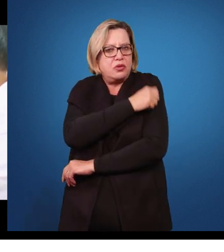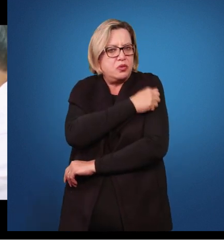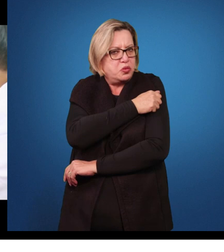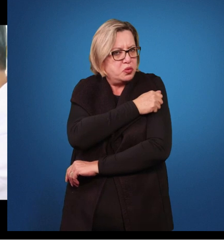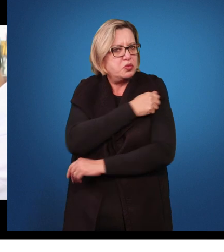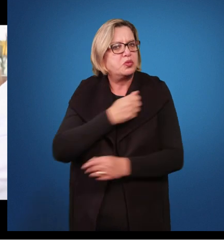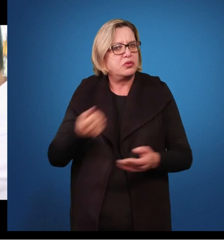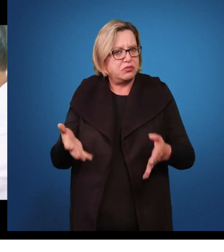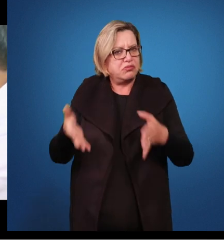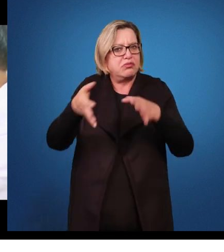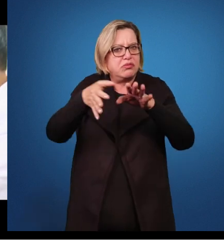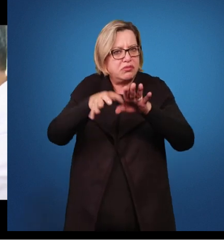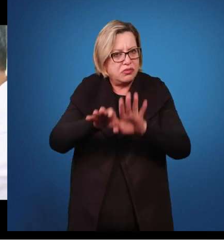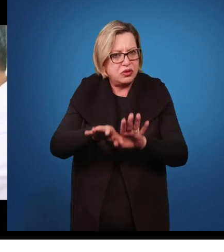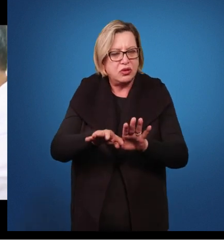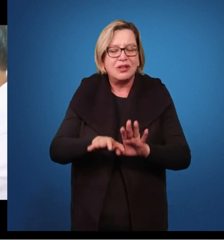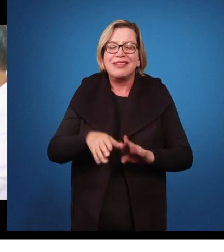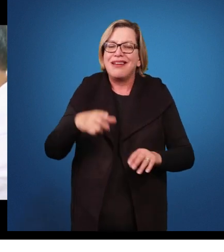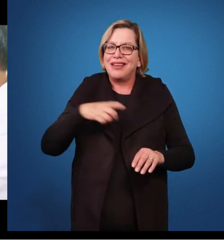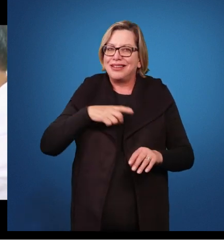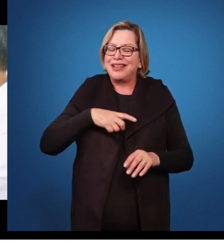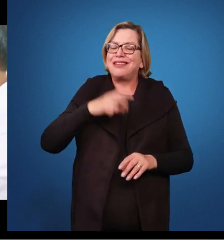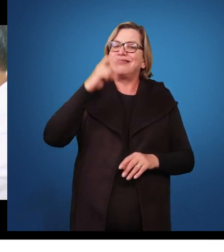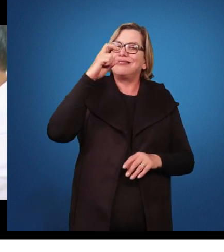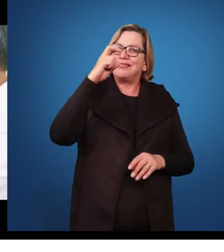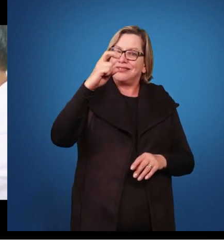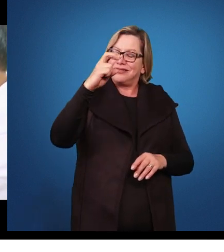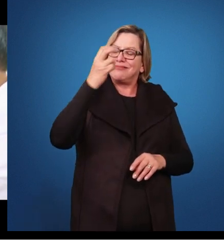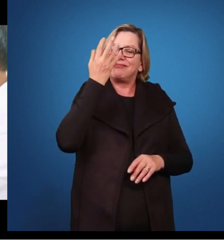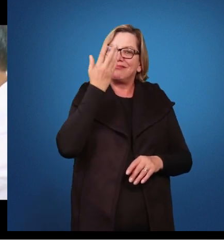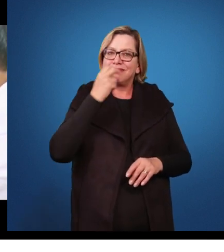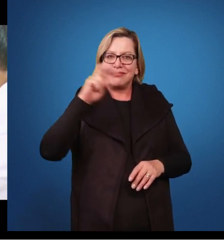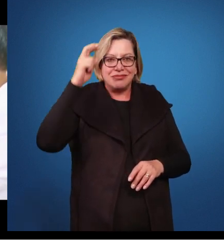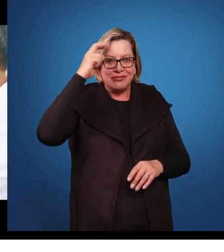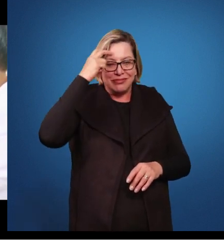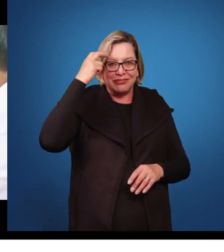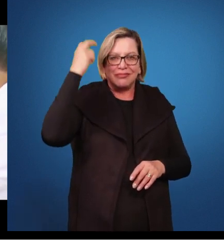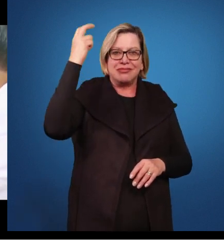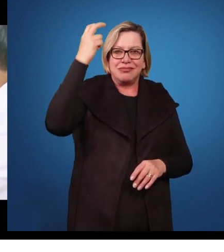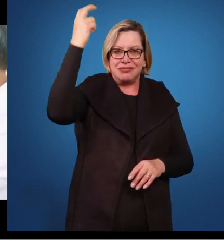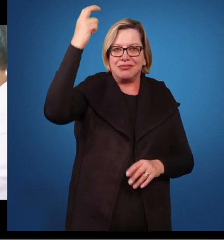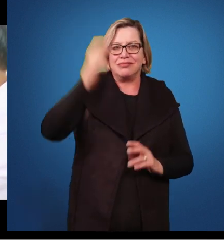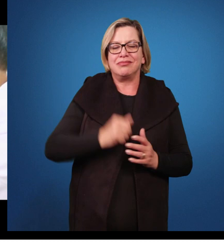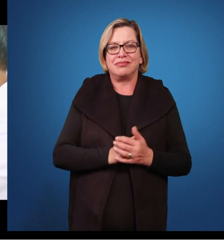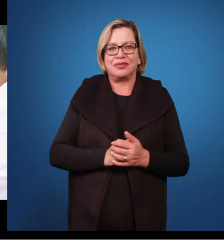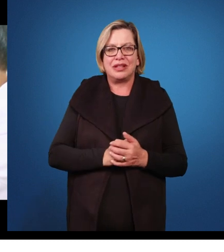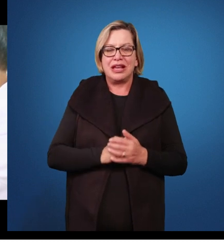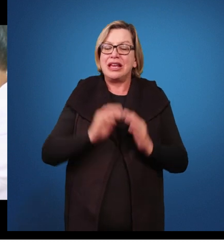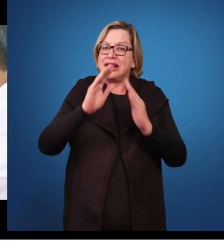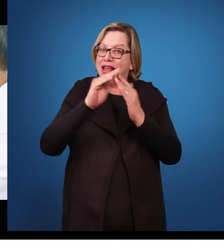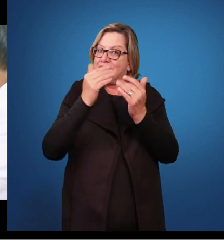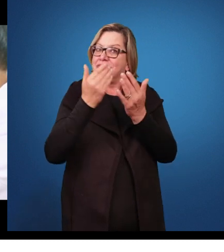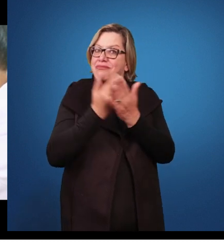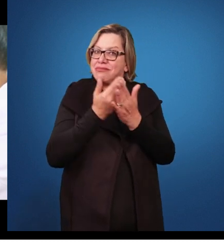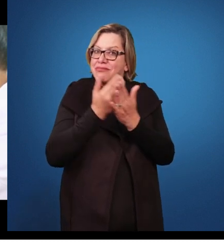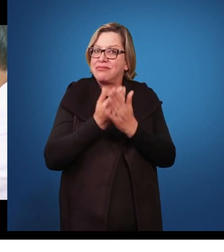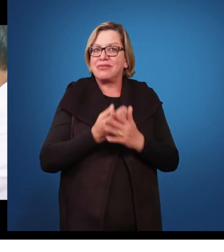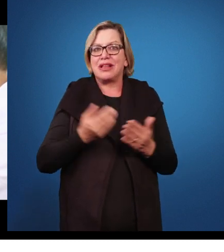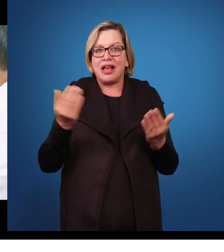especial, e dentre elas, ela tem 5 crianças identificadas com altas habilidades. E nessa escola, esse ano, nós recebemos um